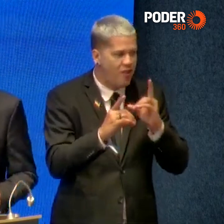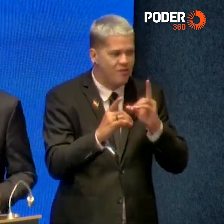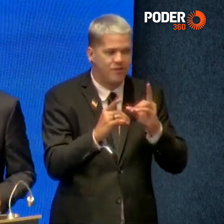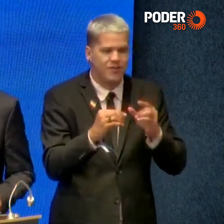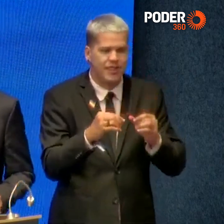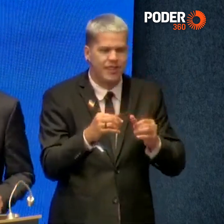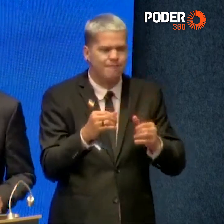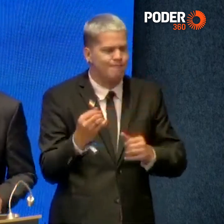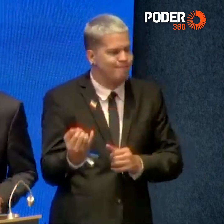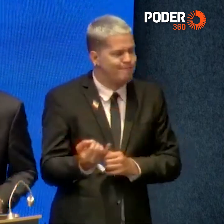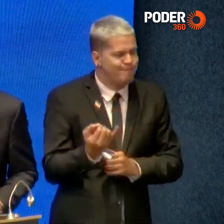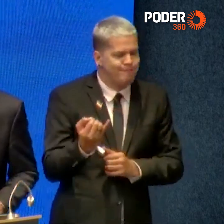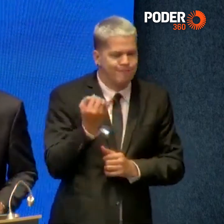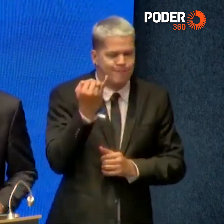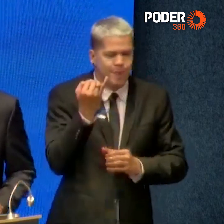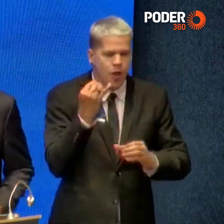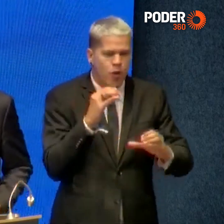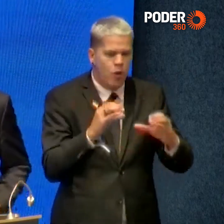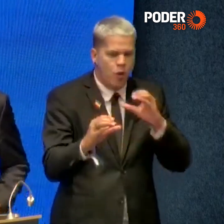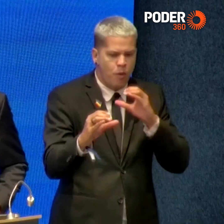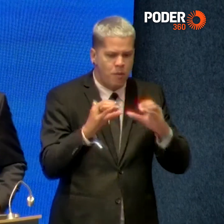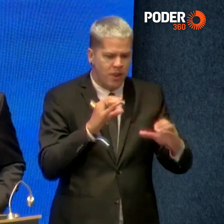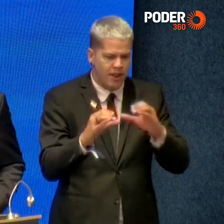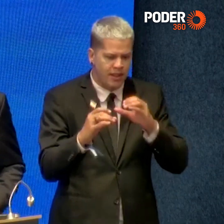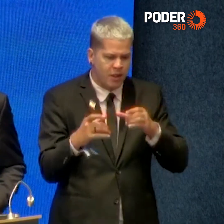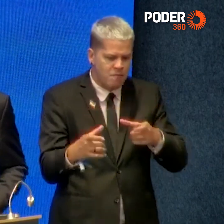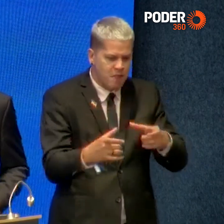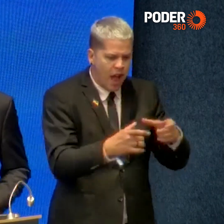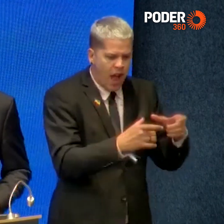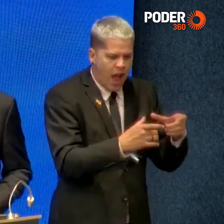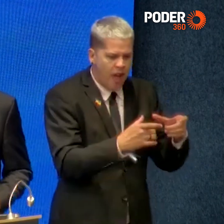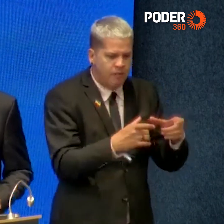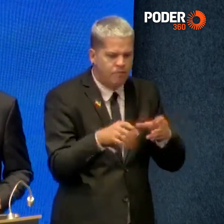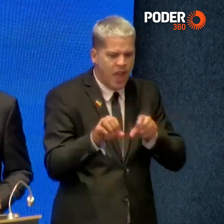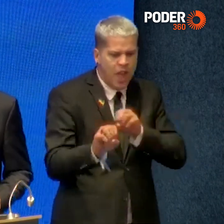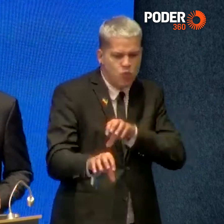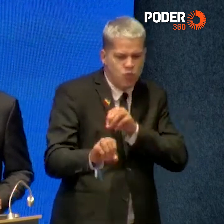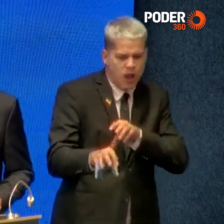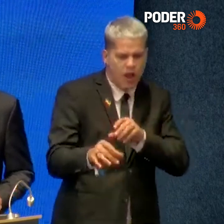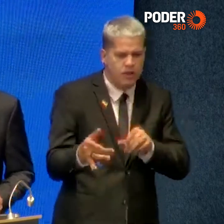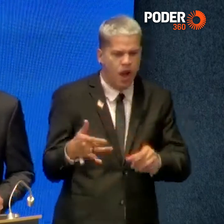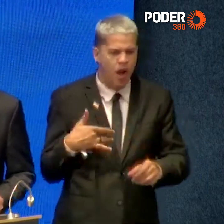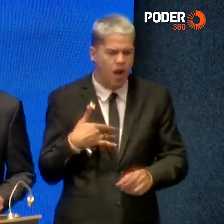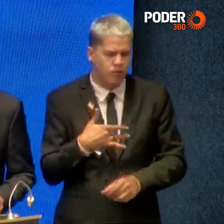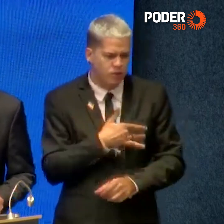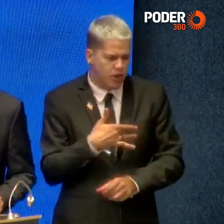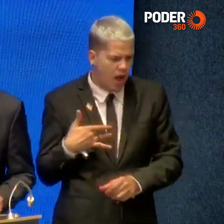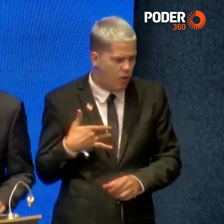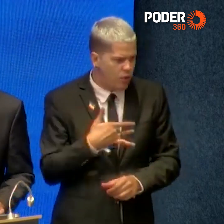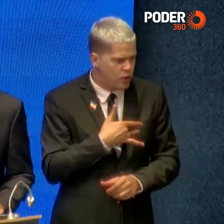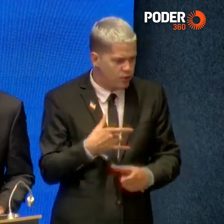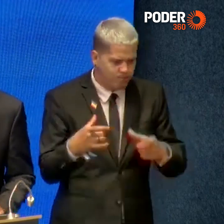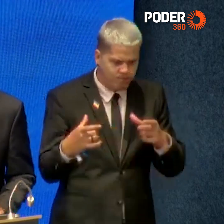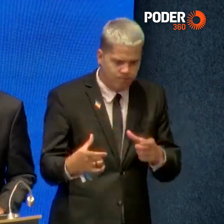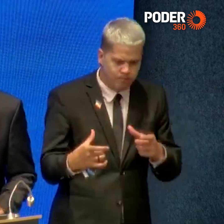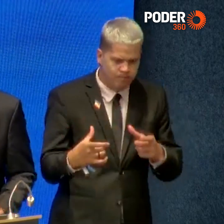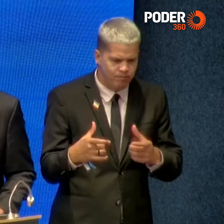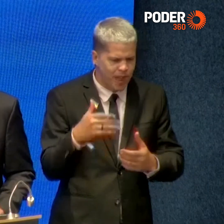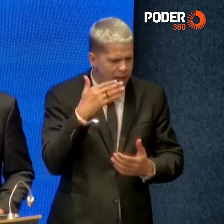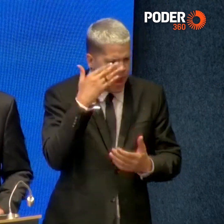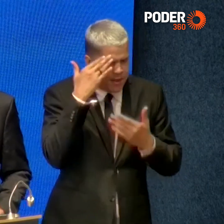de comunicação nas áreas como educação e saúde. Quero agradecer aqui a confiança